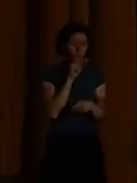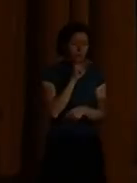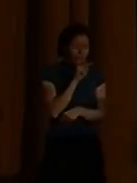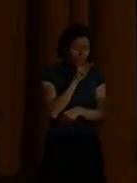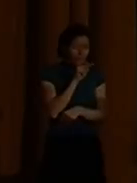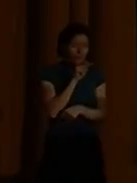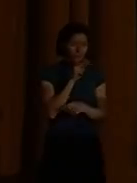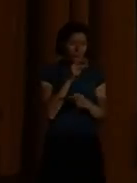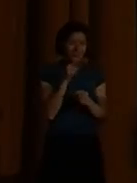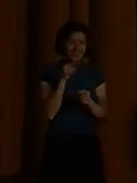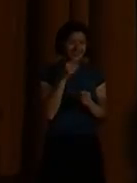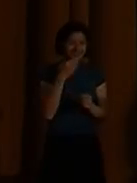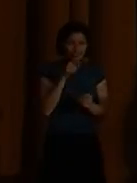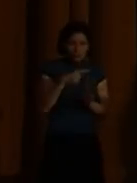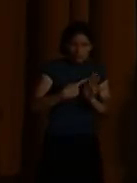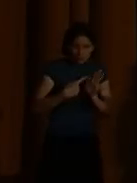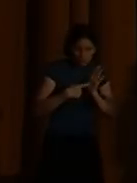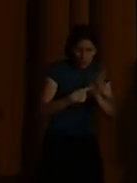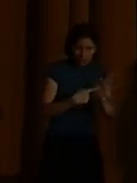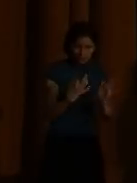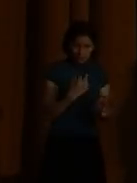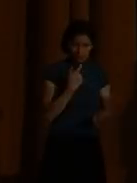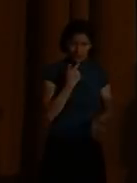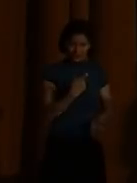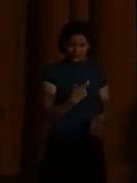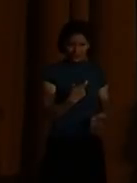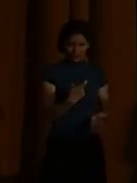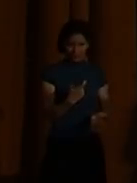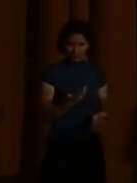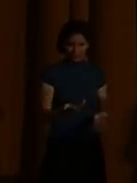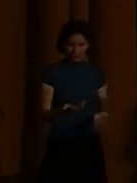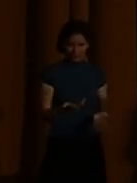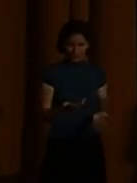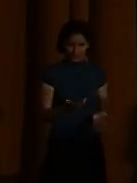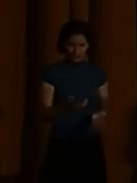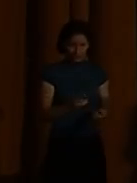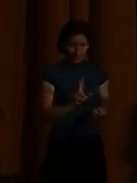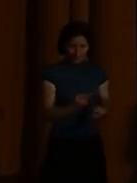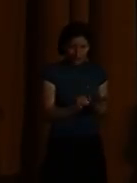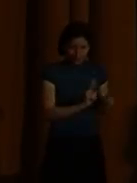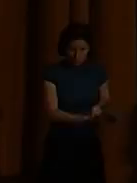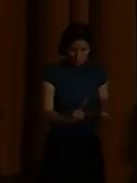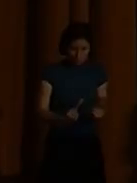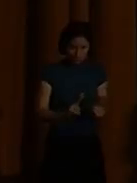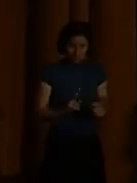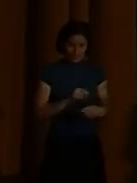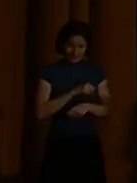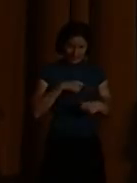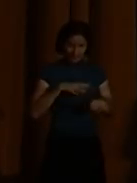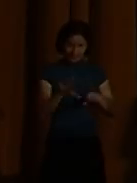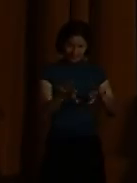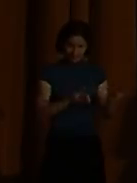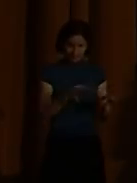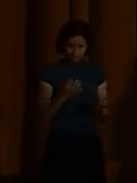Aber es ist kompetent, sein Essen auszuwählen. Aber es ist kompetent, sein auszuwählen.